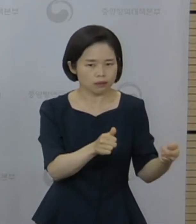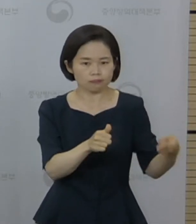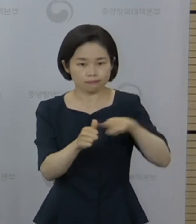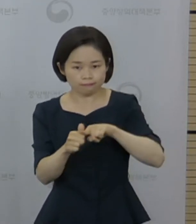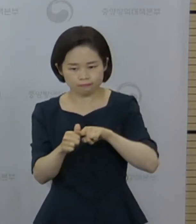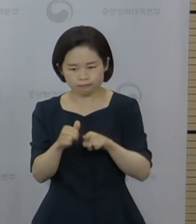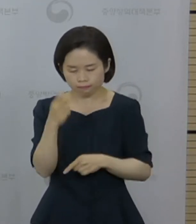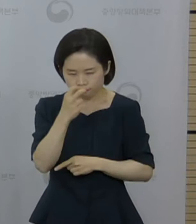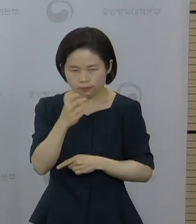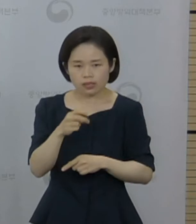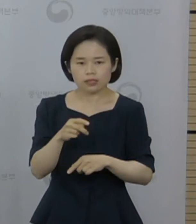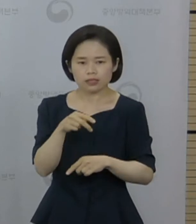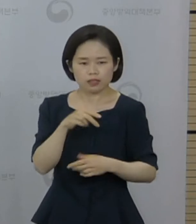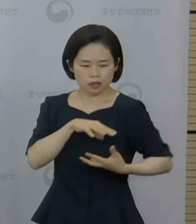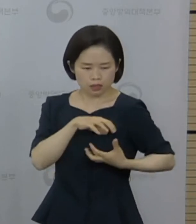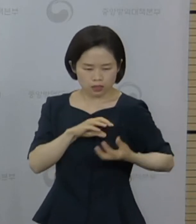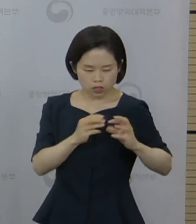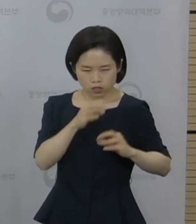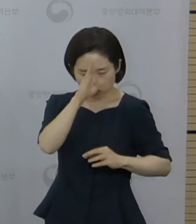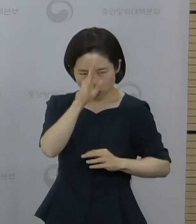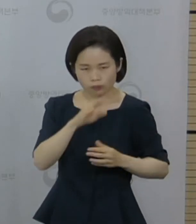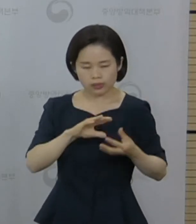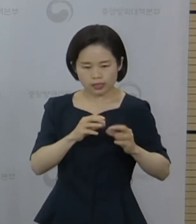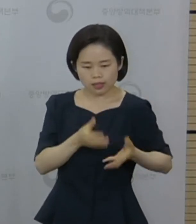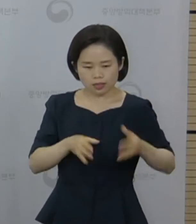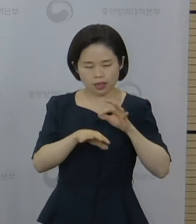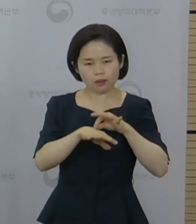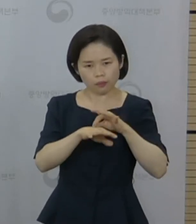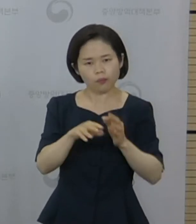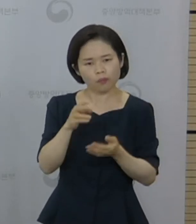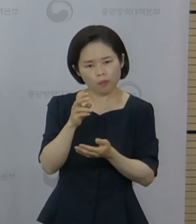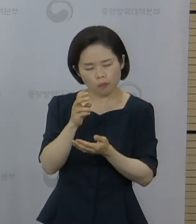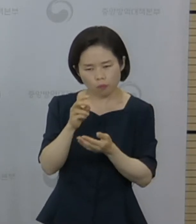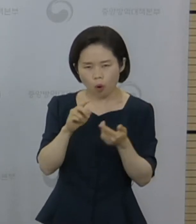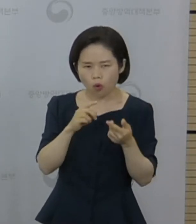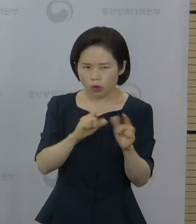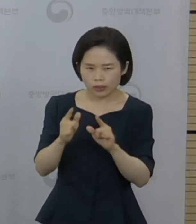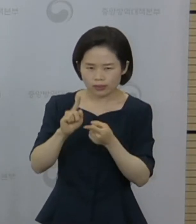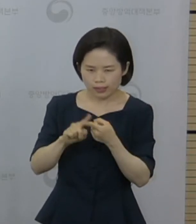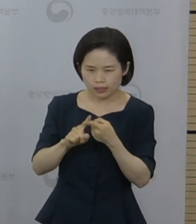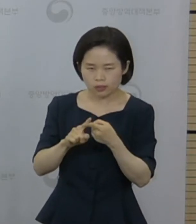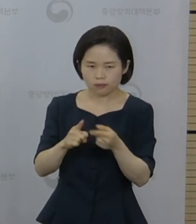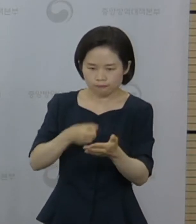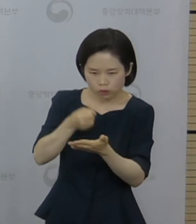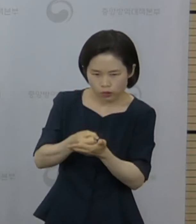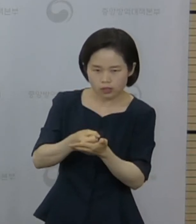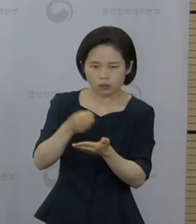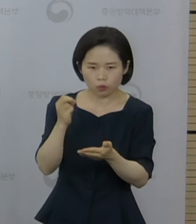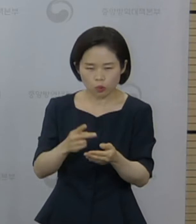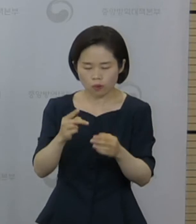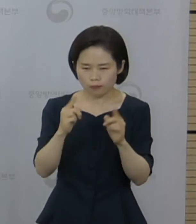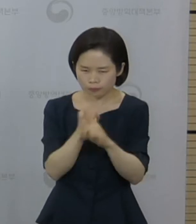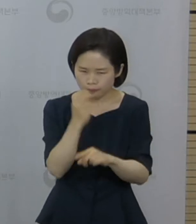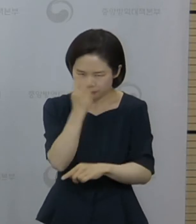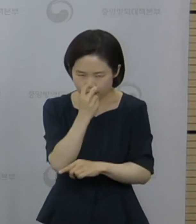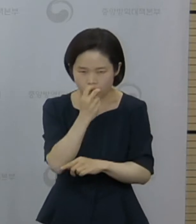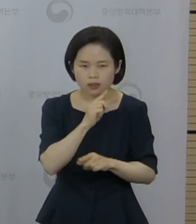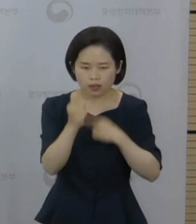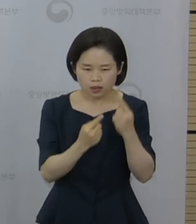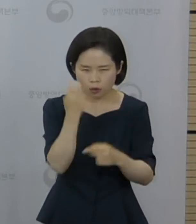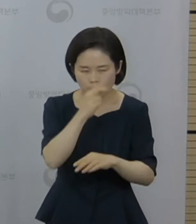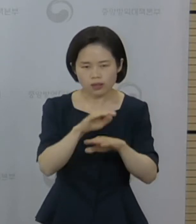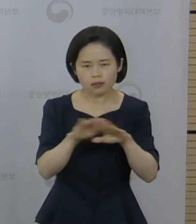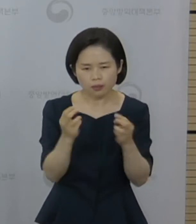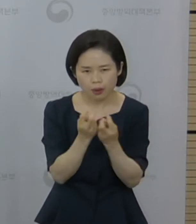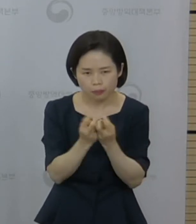28일 해당 내용을 정리한 의료인용 지침을 제정하여 배포하였습니다. 이에 따라서 코로나19